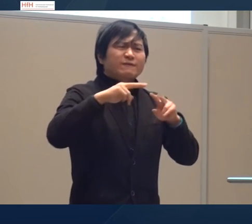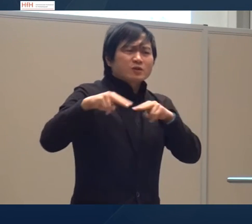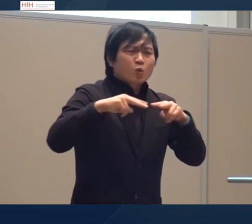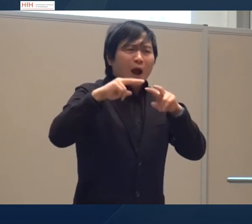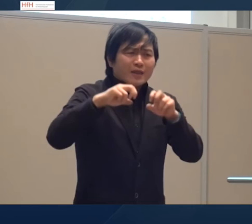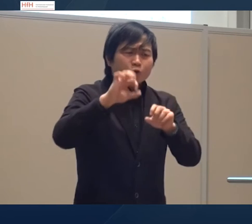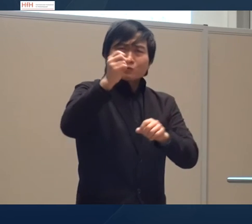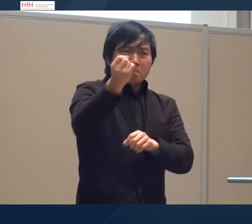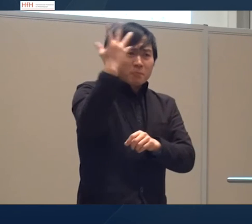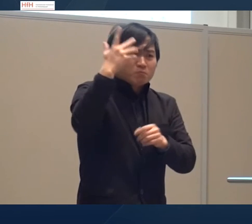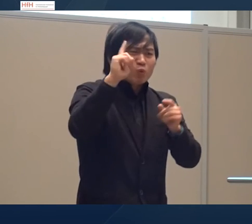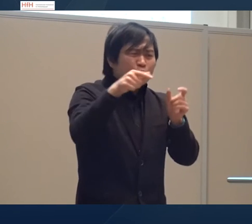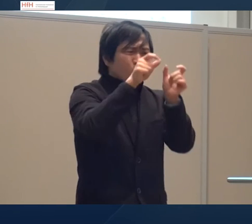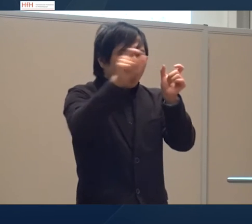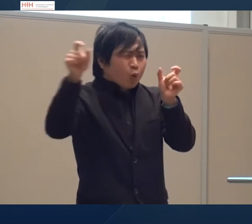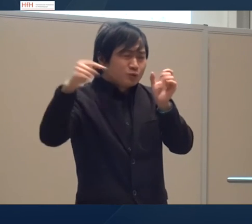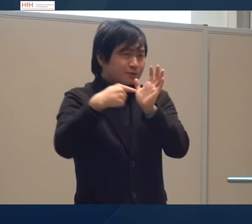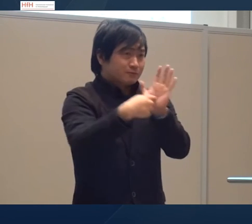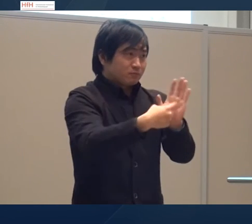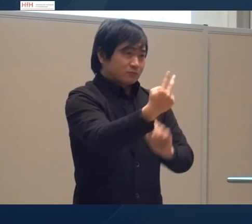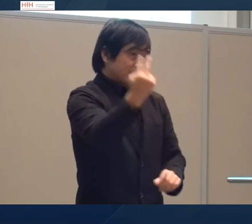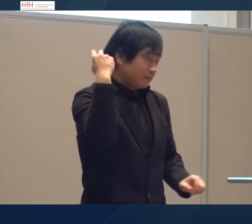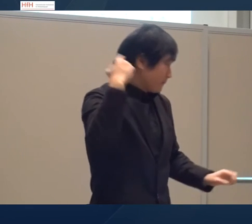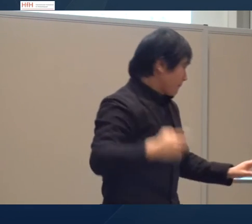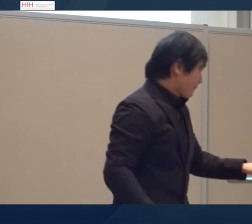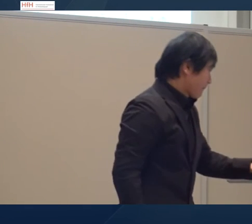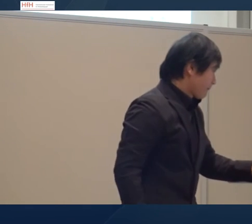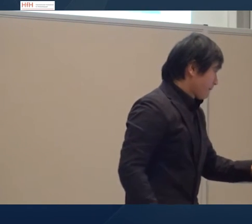bei dieser Videoanalyse möchte ich noch zeigen was uns da speziell aufgefallen ist